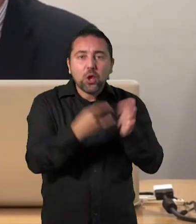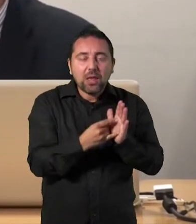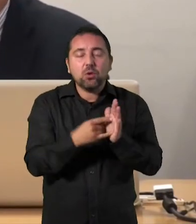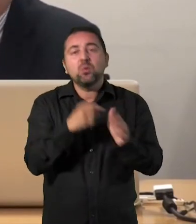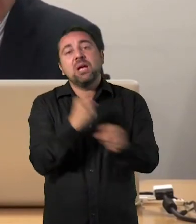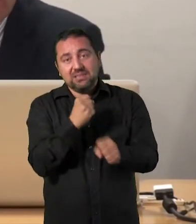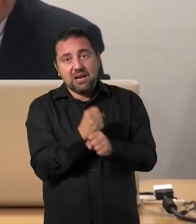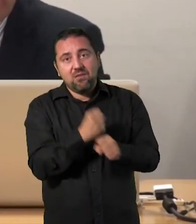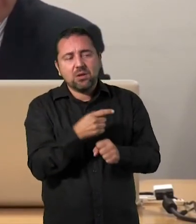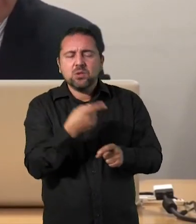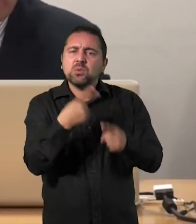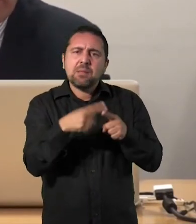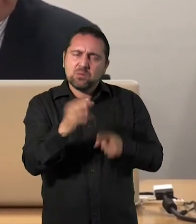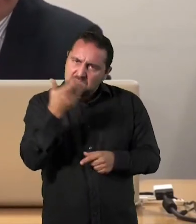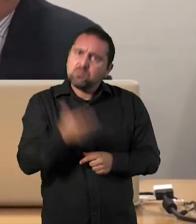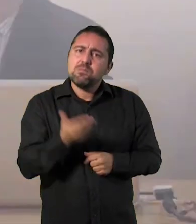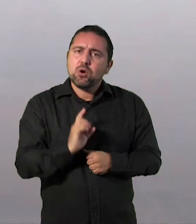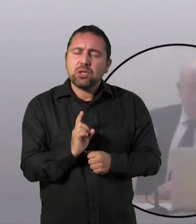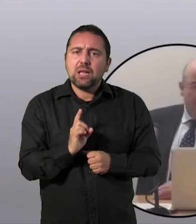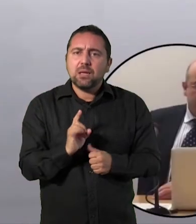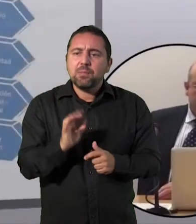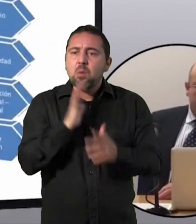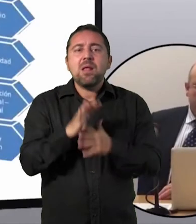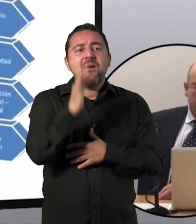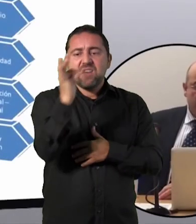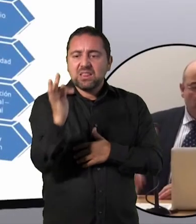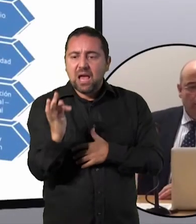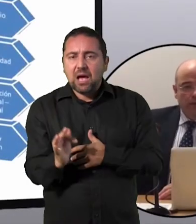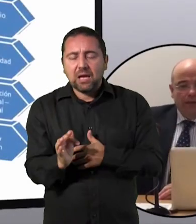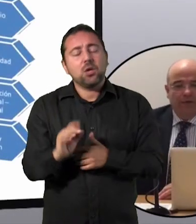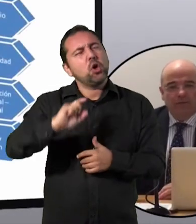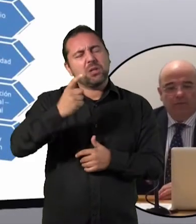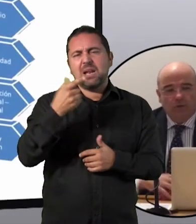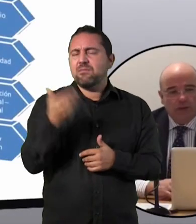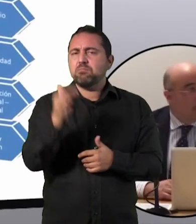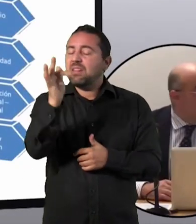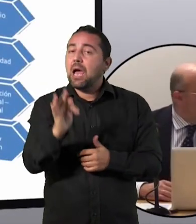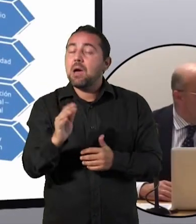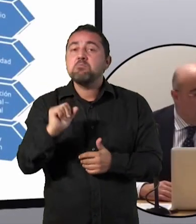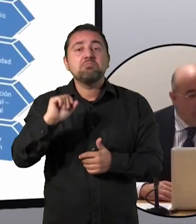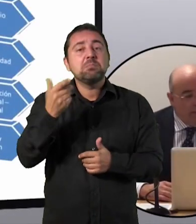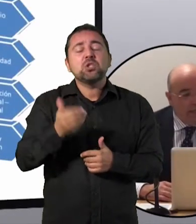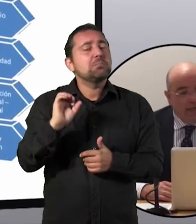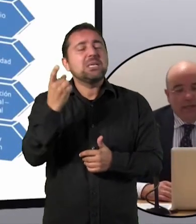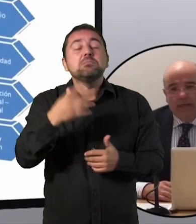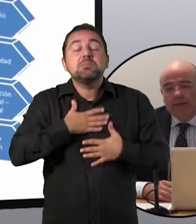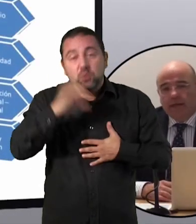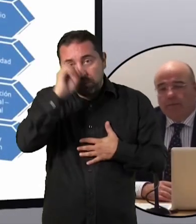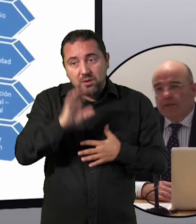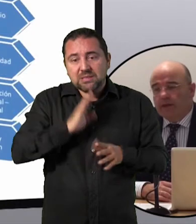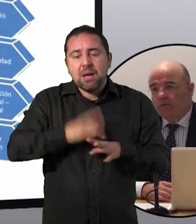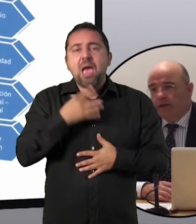su proyecto, y eso es un elemento muy importante. Otra de las grandes ventajas y seguramente la más importante desde mi punto de vista